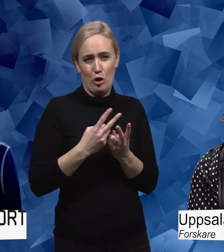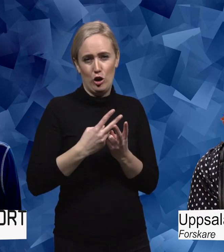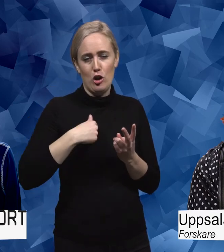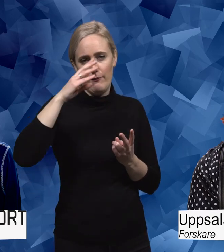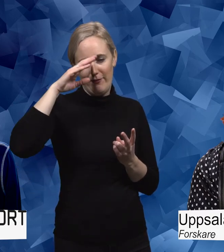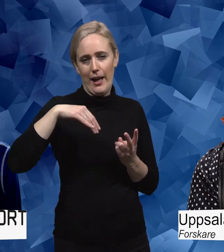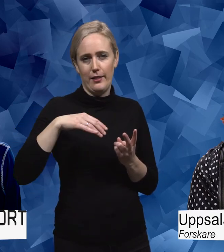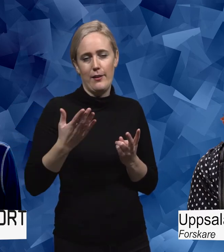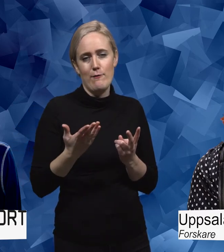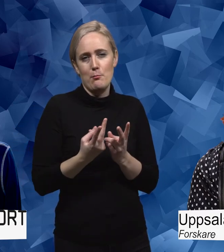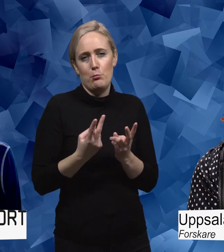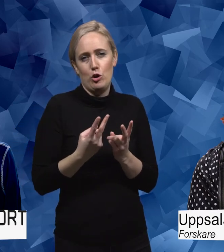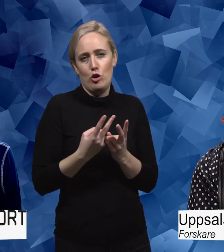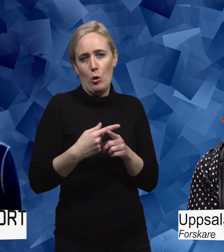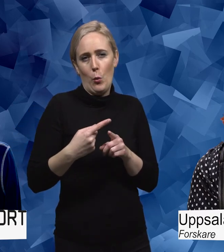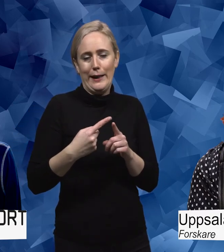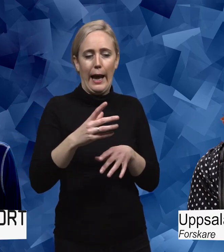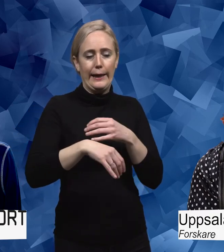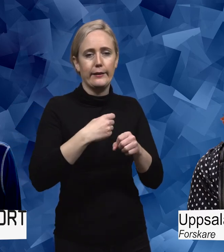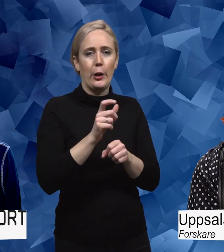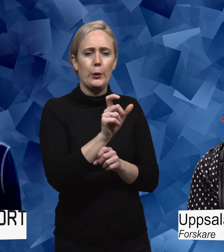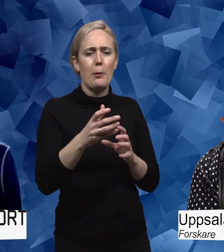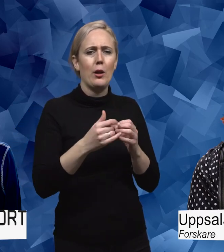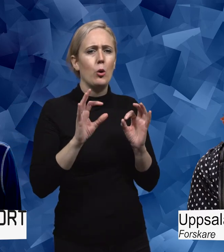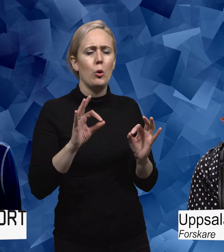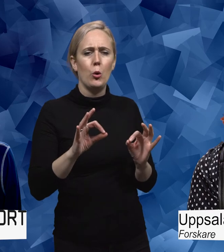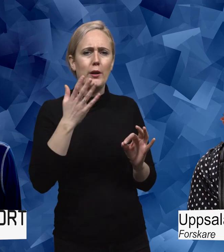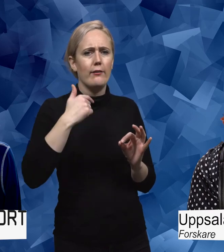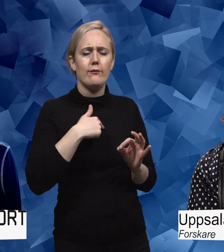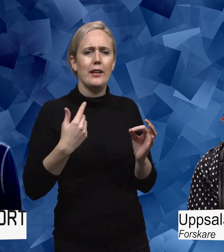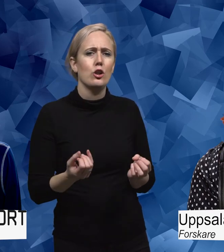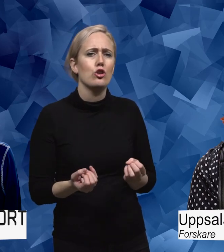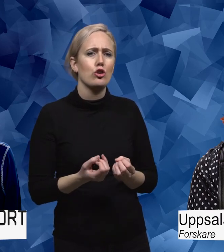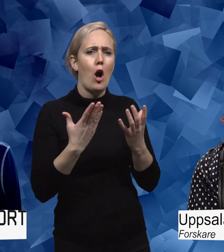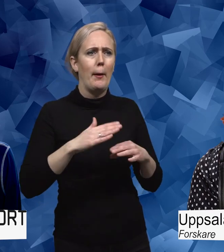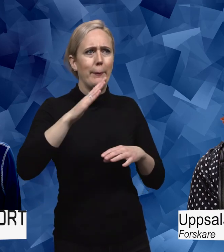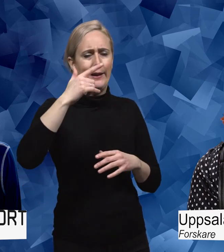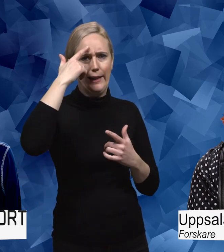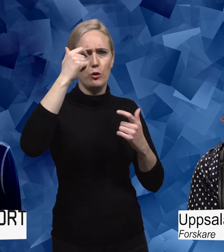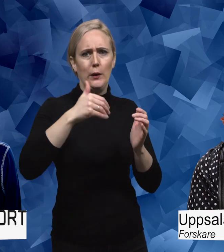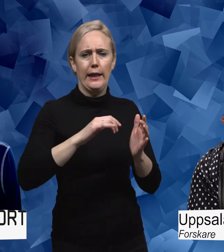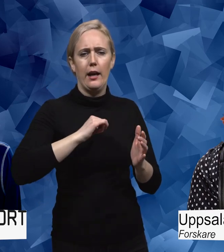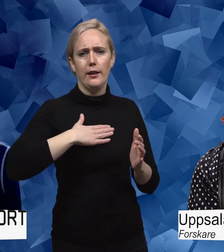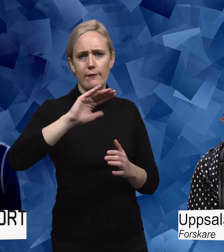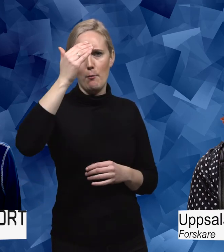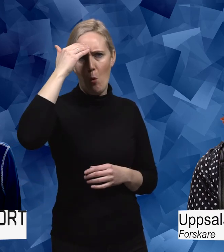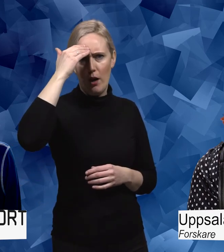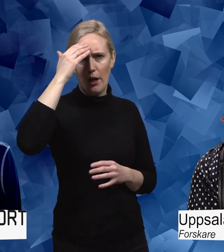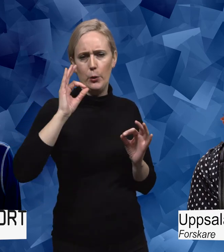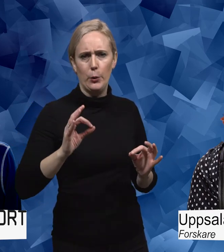berätta lite för våra nya lyssnare. Hur skapar vi det hos människor? Hur ökar man graden av tilltro till sin egen förmåga? Ja, det